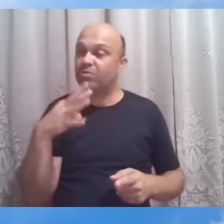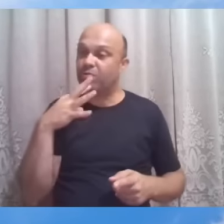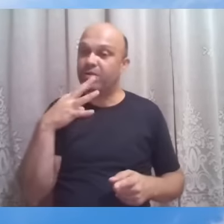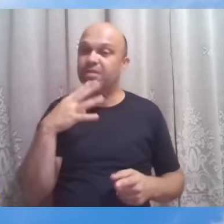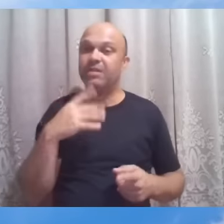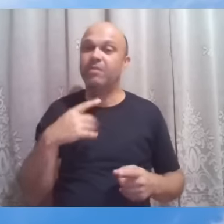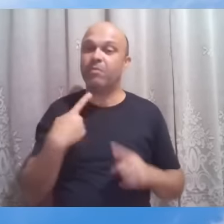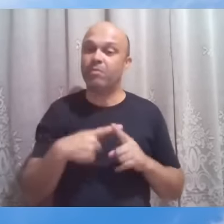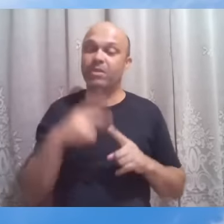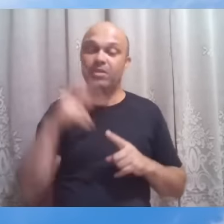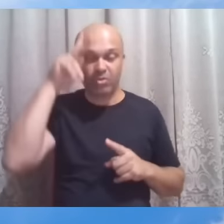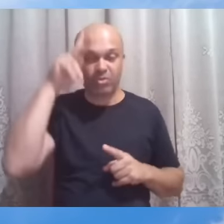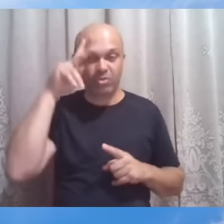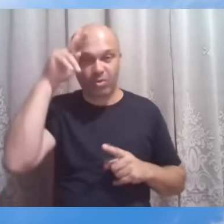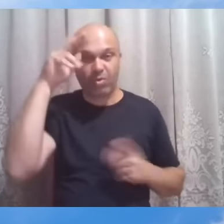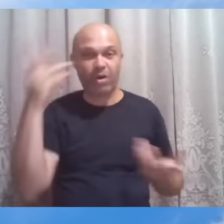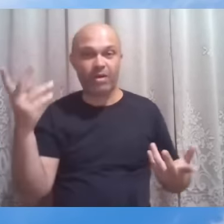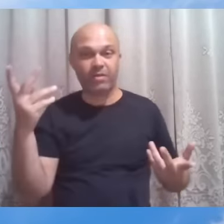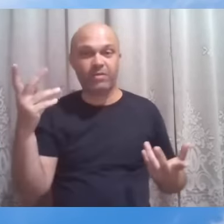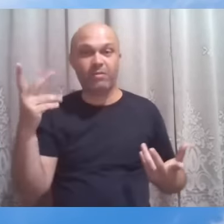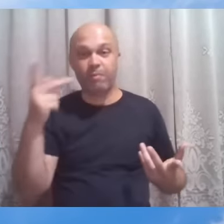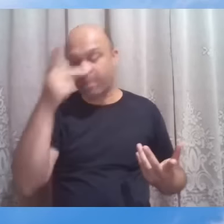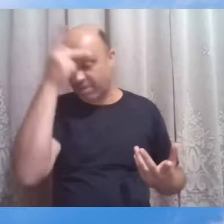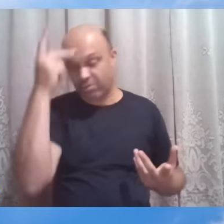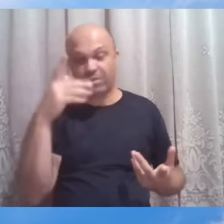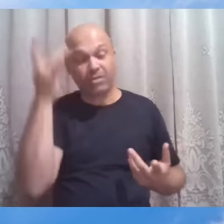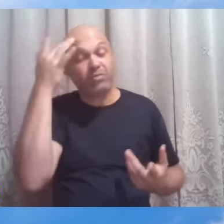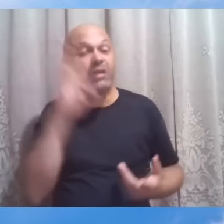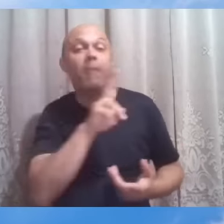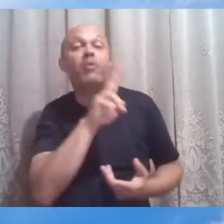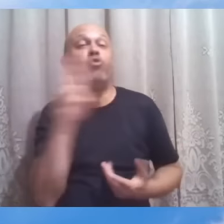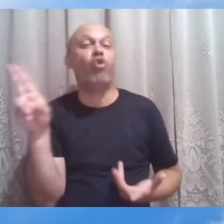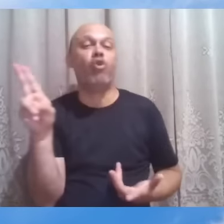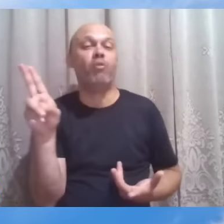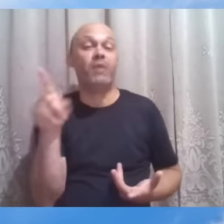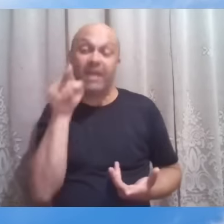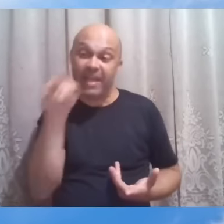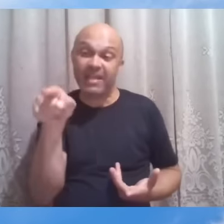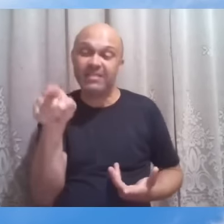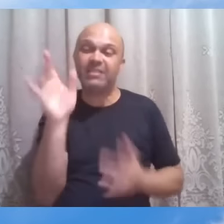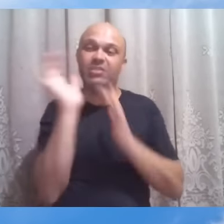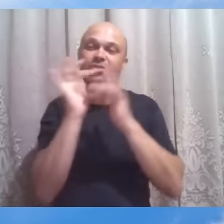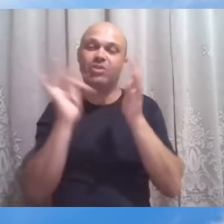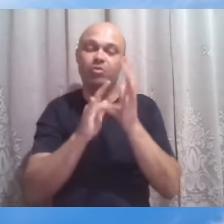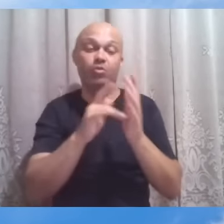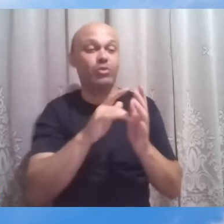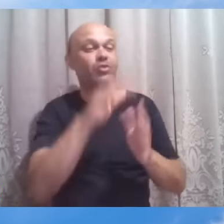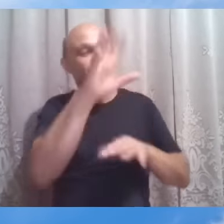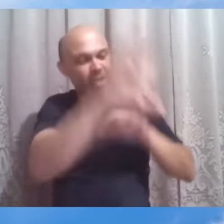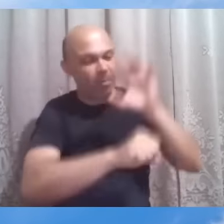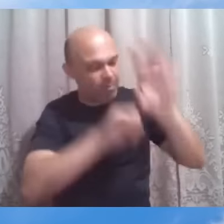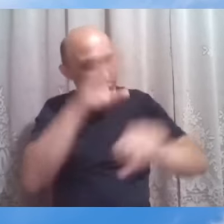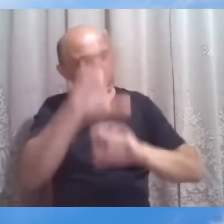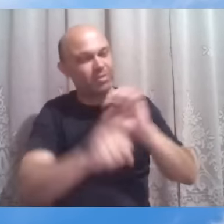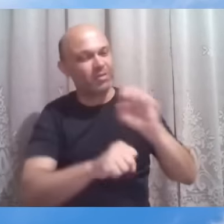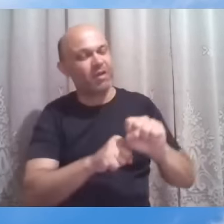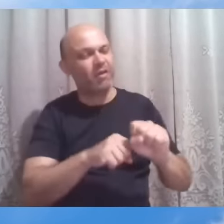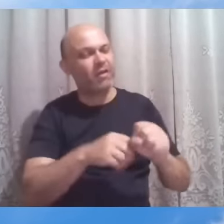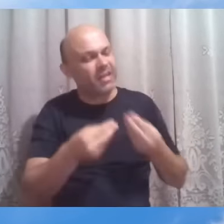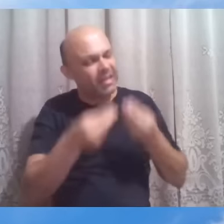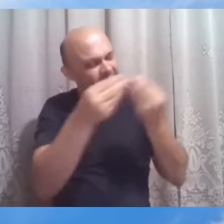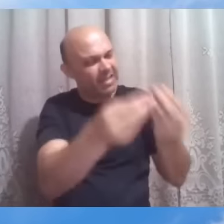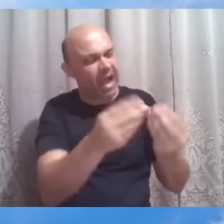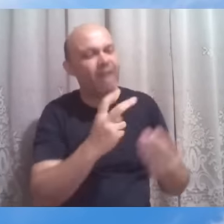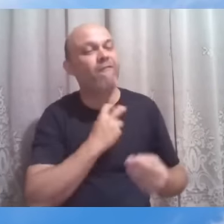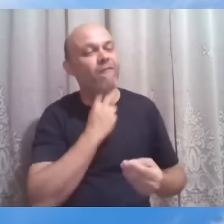filhos do povo, do calvário, da luta, esses Jesus buscou consagrar, dar a eles a voz para